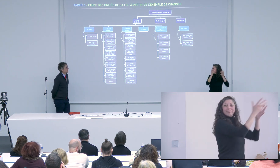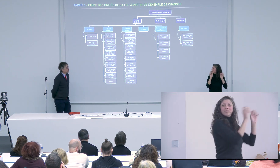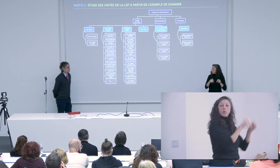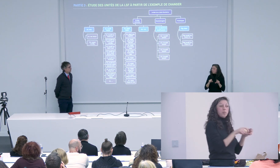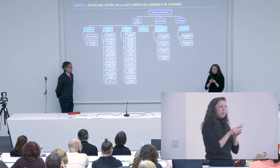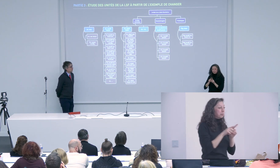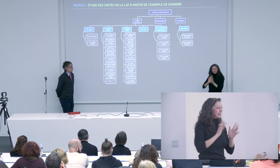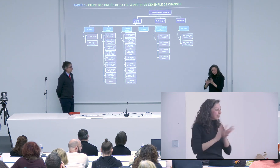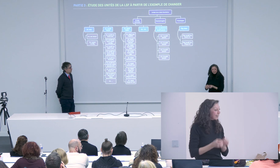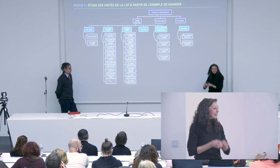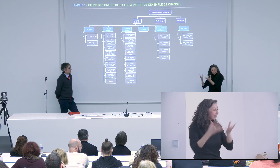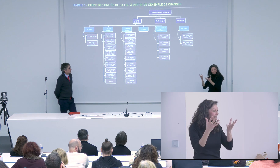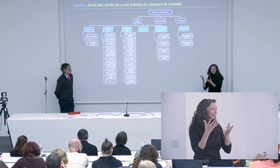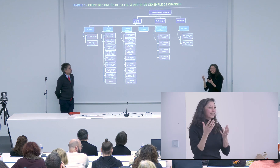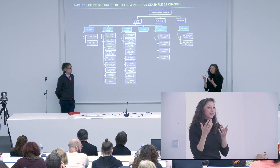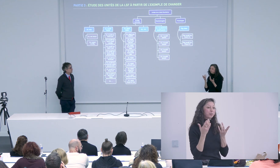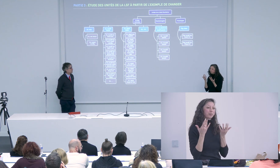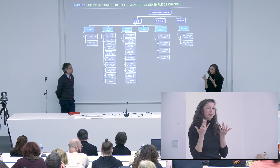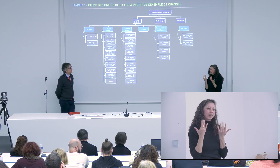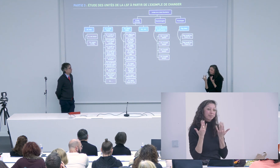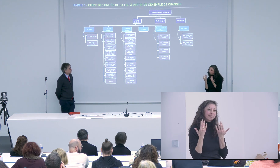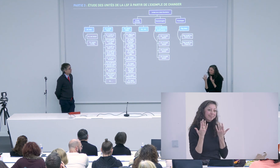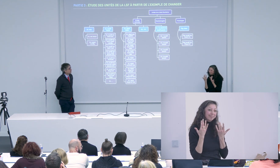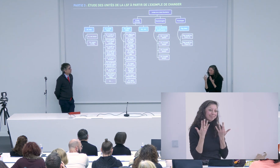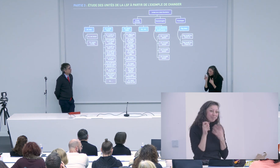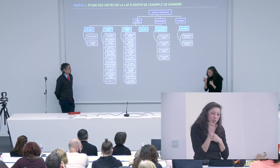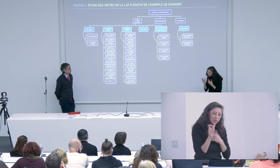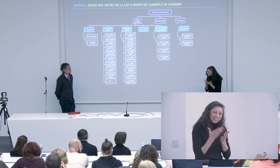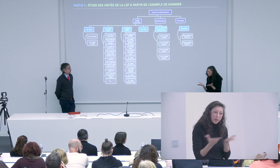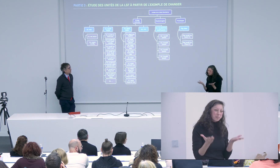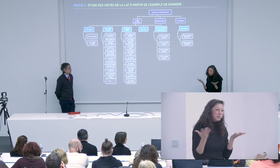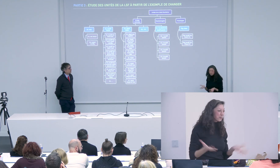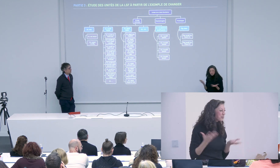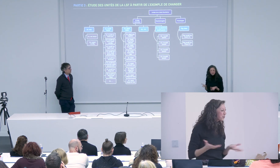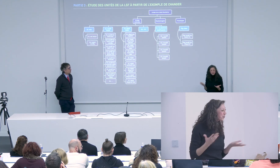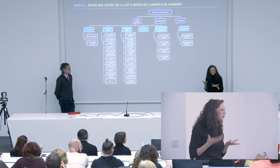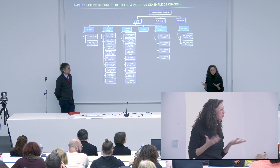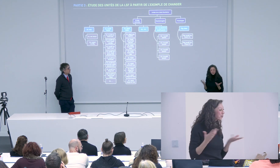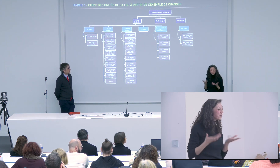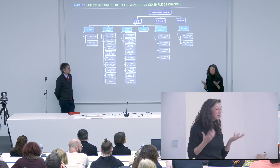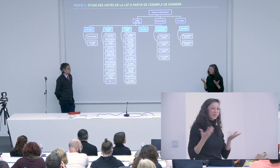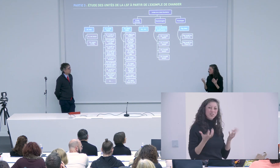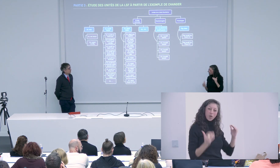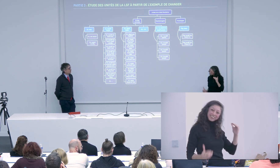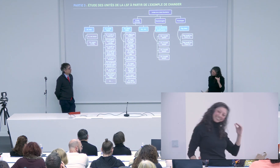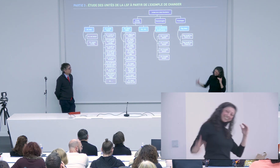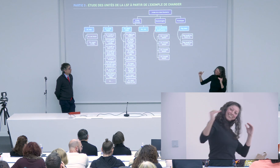en langue française on a énormément de mots et moi ce que j'aimerais c'est que en langue des signes on est vraiment énormément de signes qu'on ne